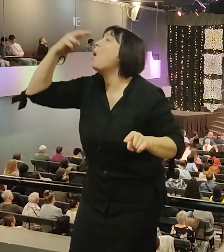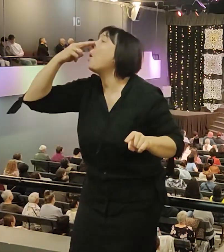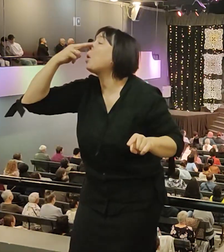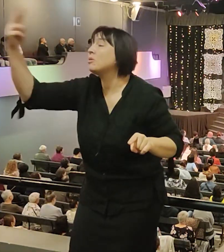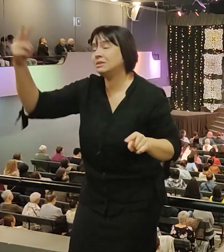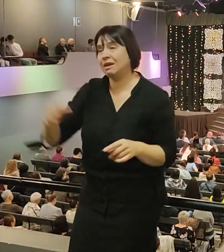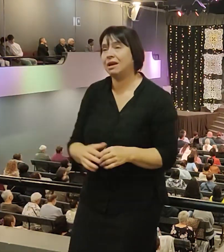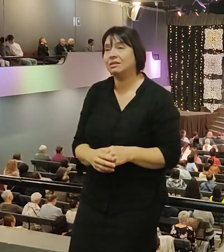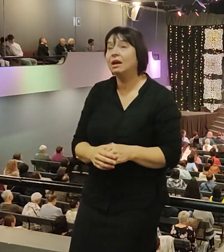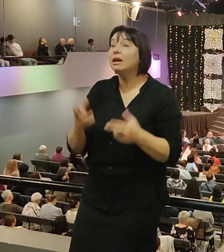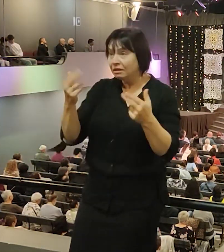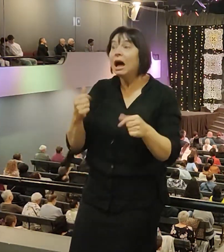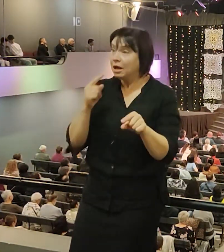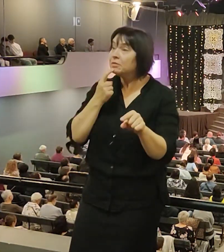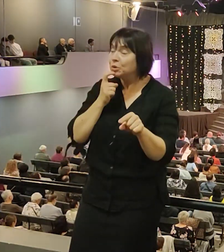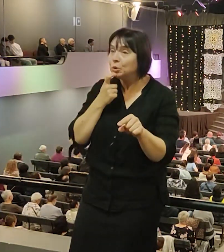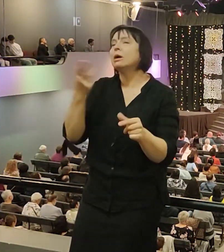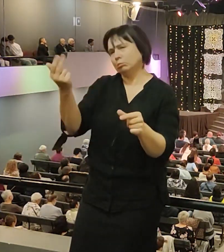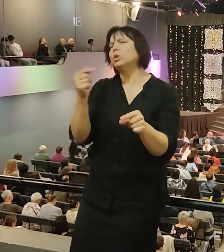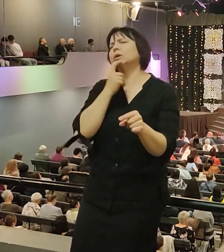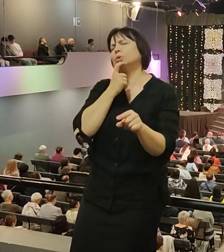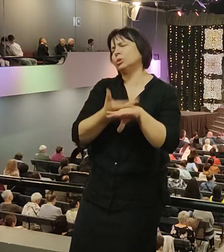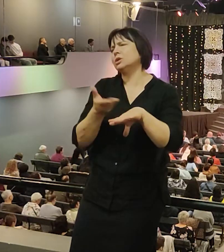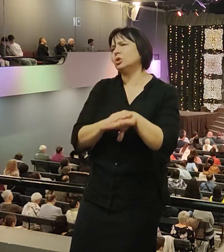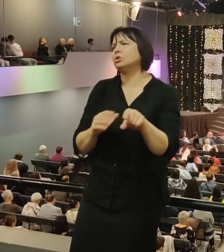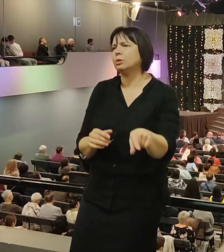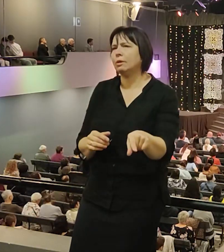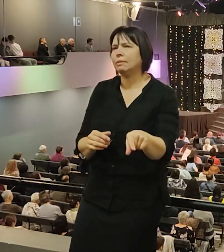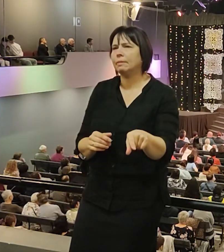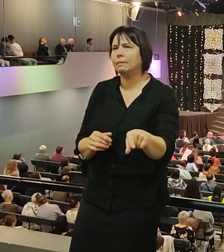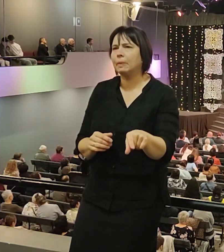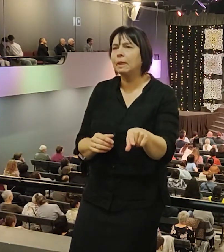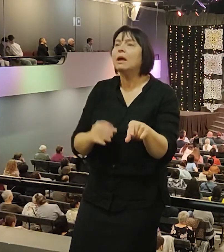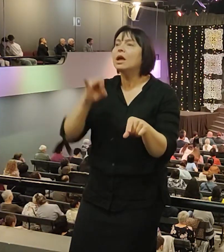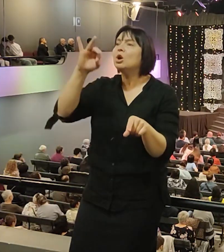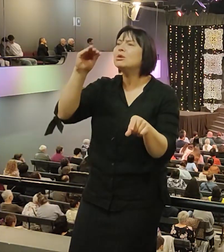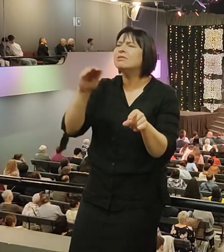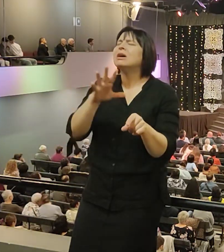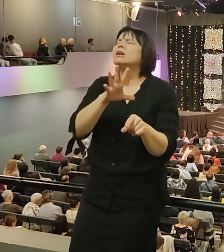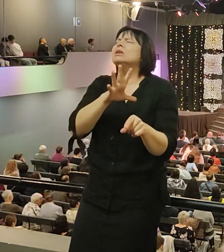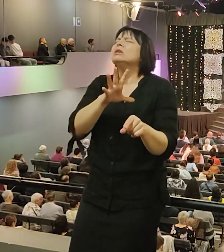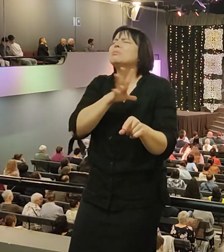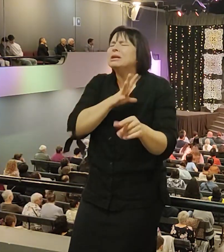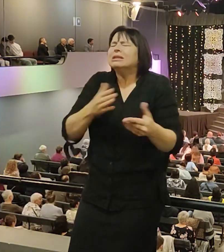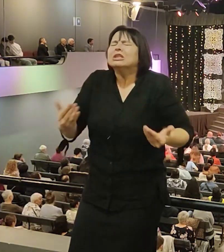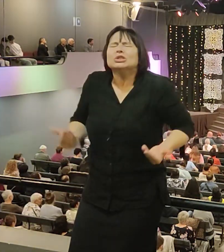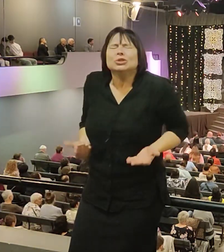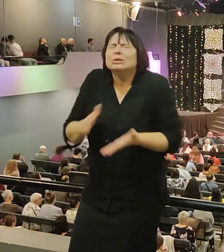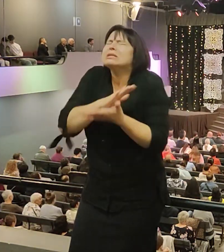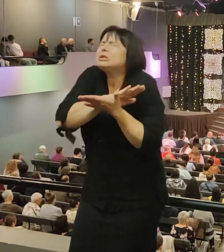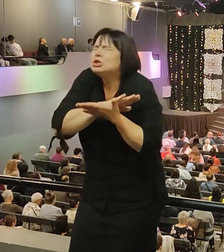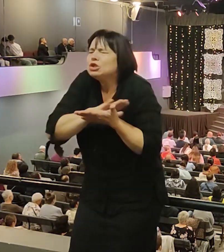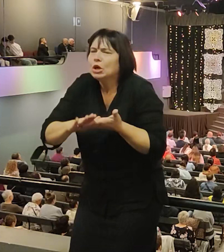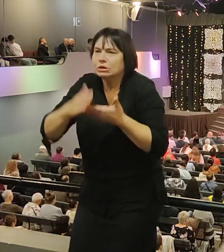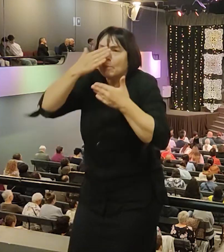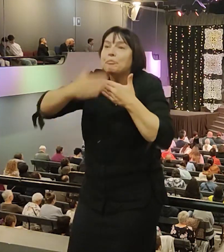нелегко. Иосиф, сын Иакова, Иерахили, жил чистым пред своим Богом. Это